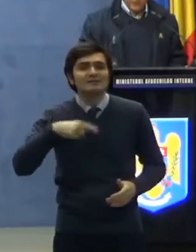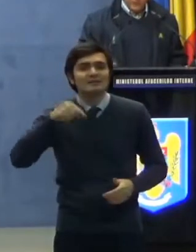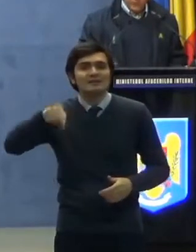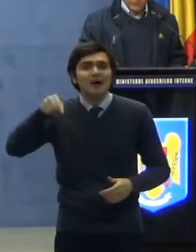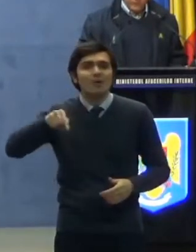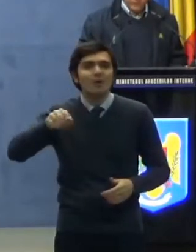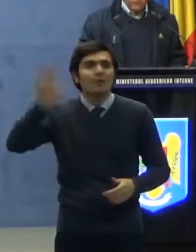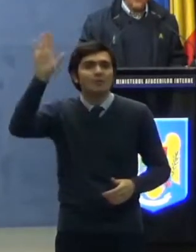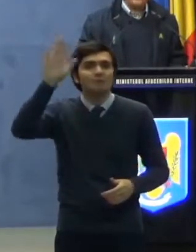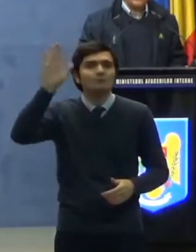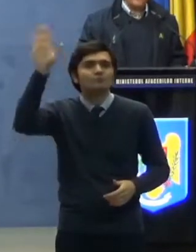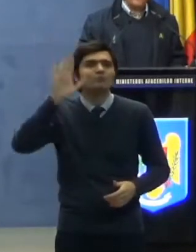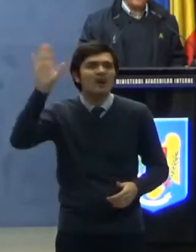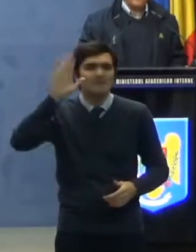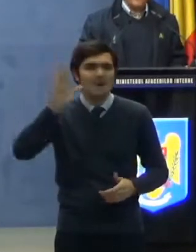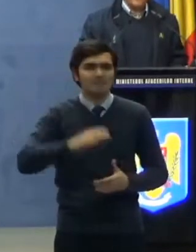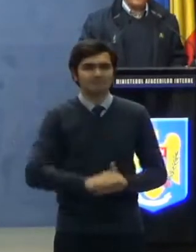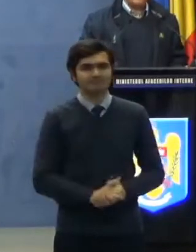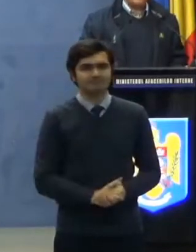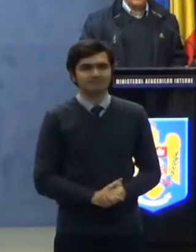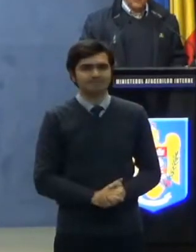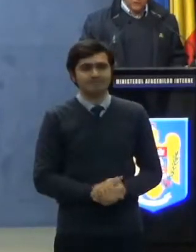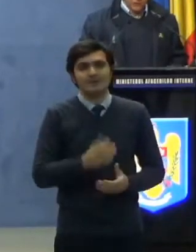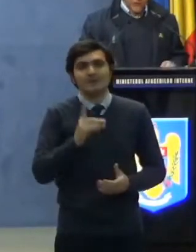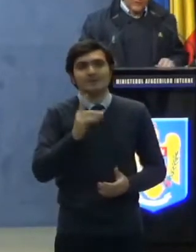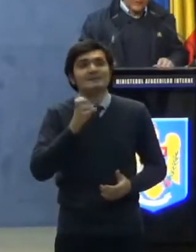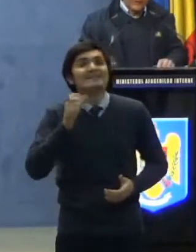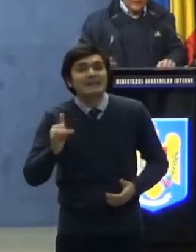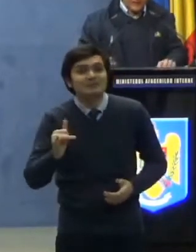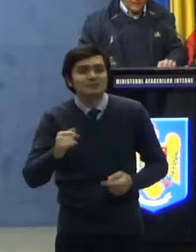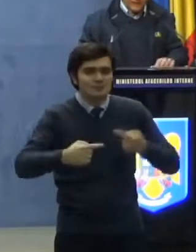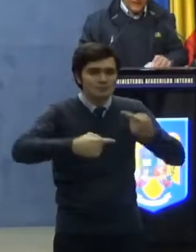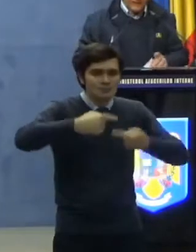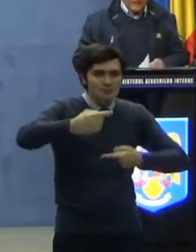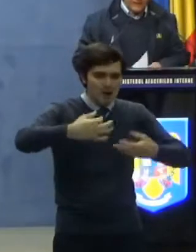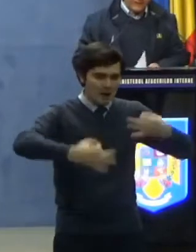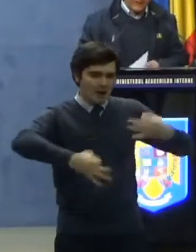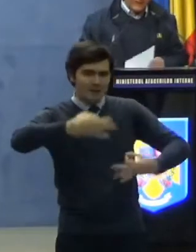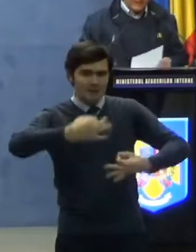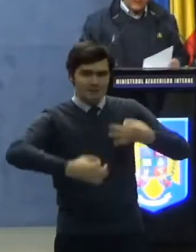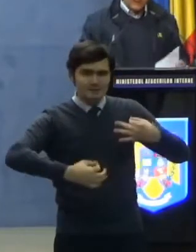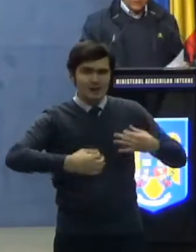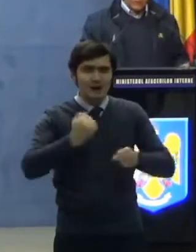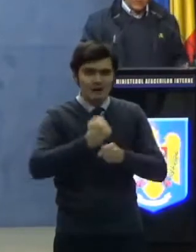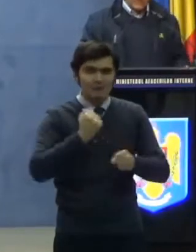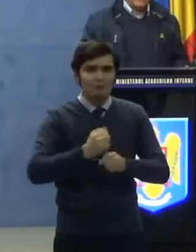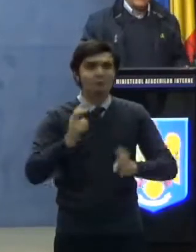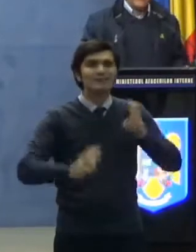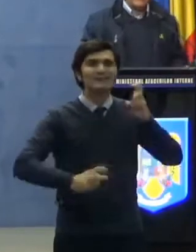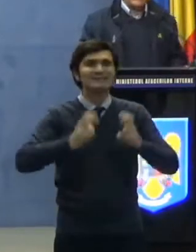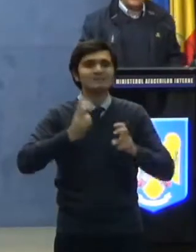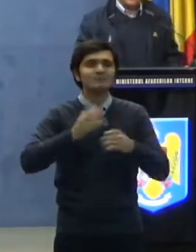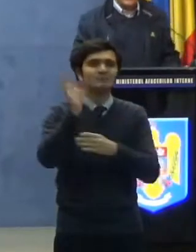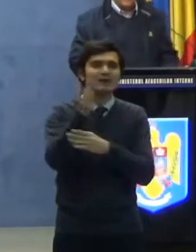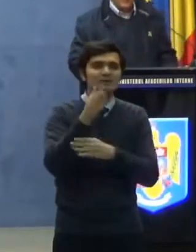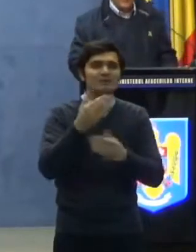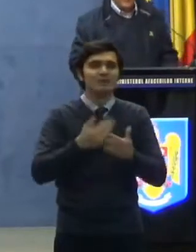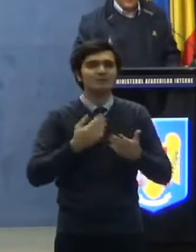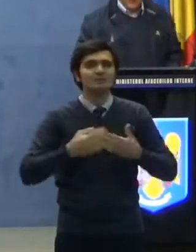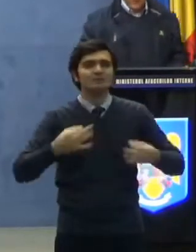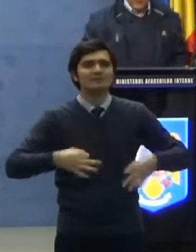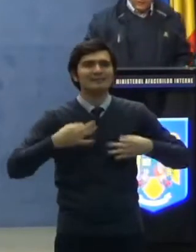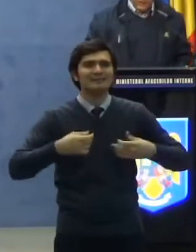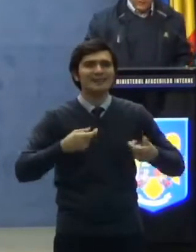municipiul Suceabă. Deci, în urma analizei realizate de Institutul Național de Sănătate